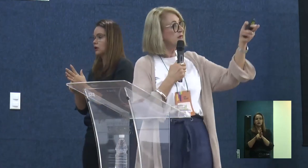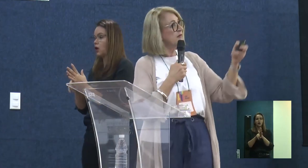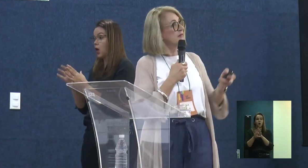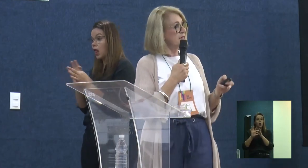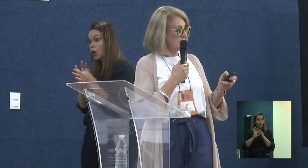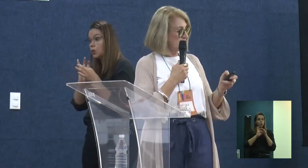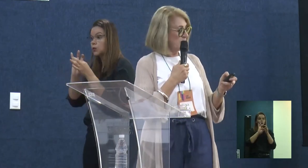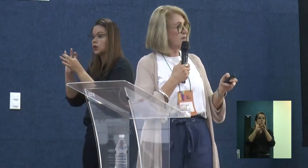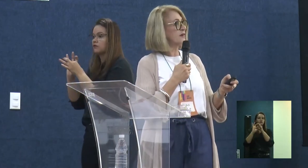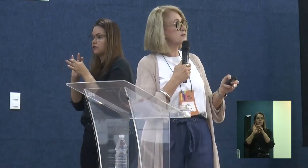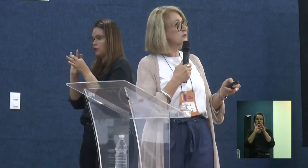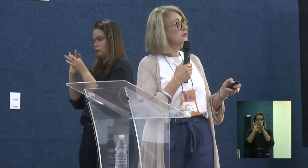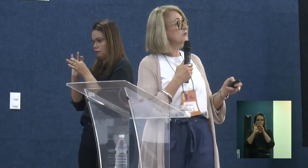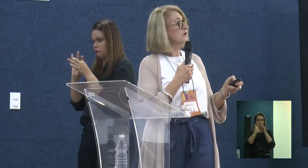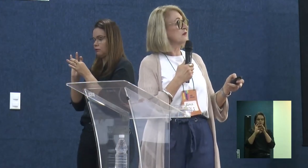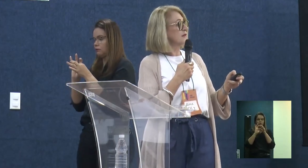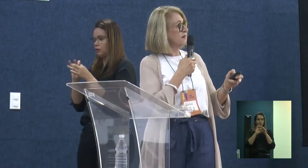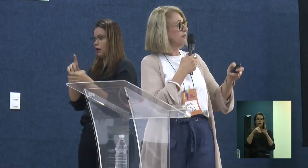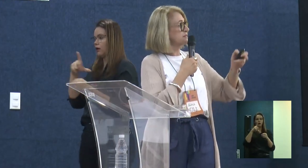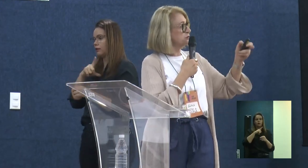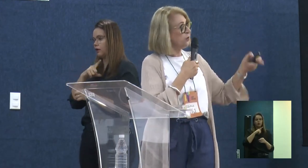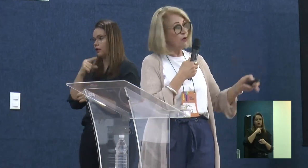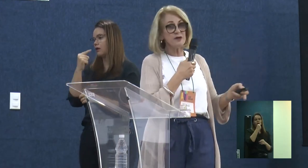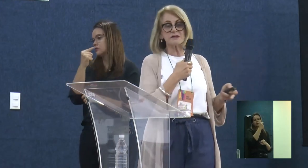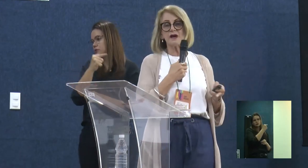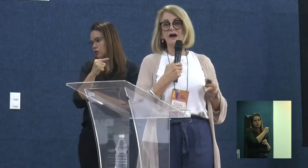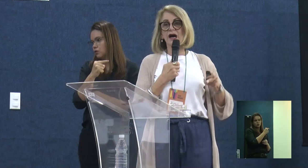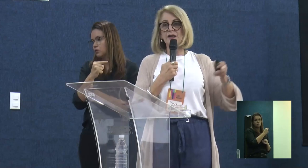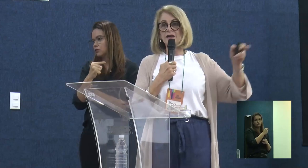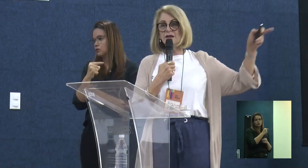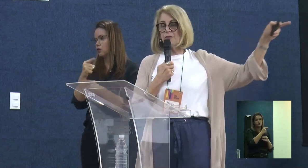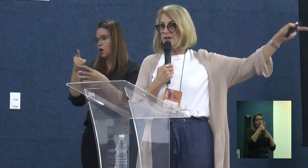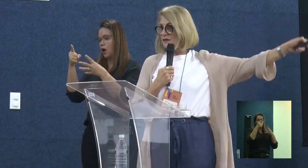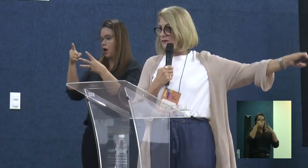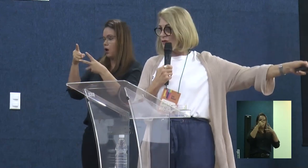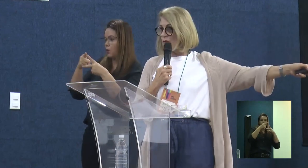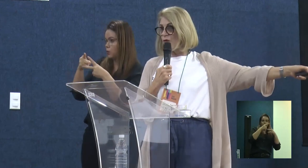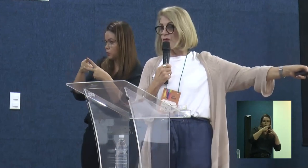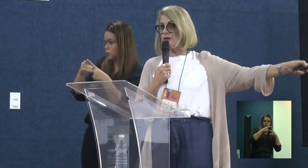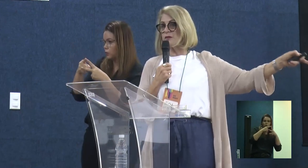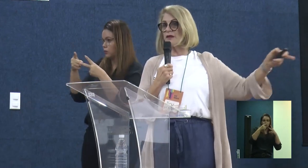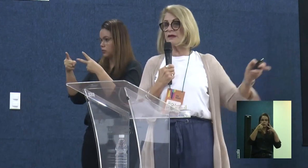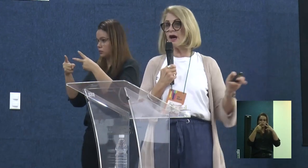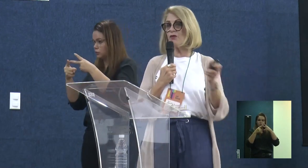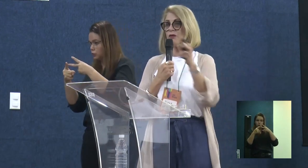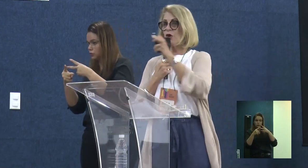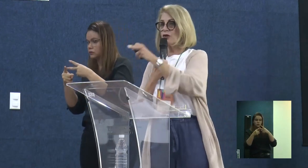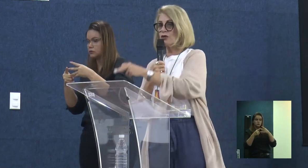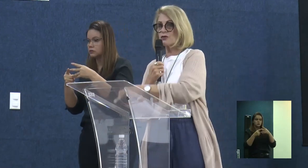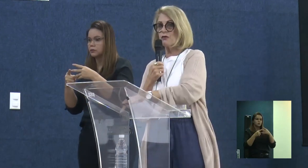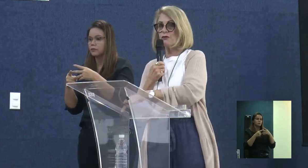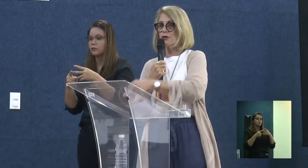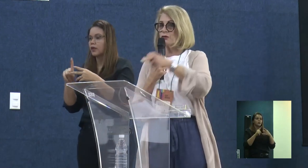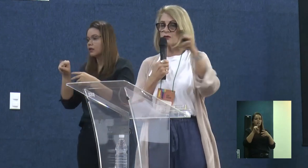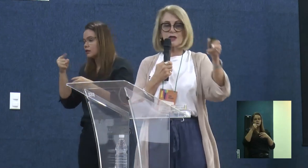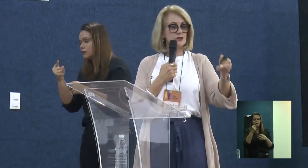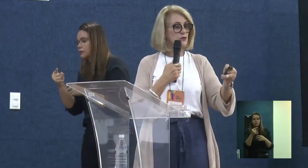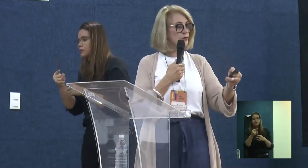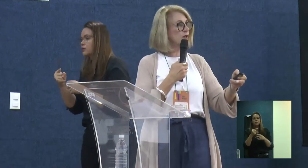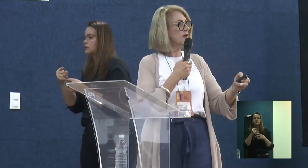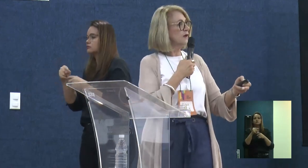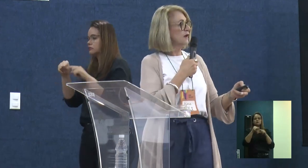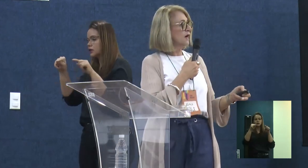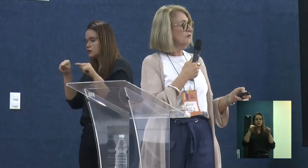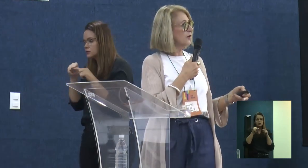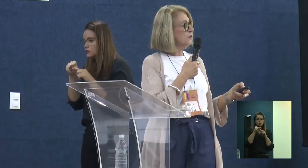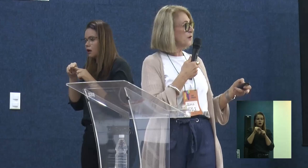projeto, e aí tem a fase 1, tem a fase 2, aí entra a pesquisa sobre conforto ambiental, o laboratório de conforto